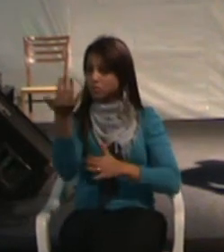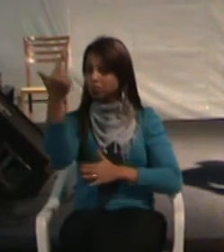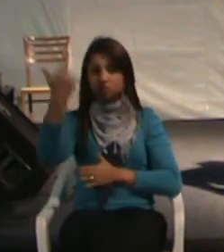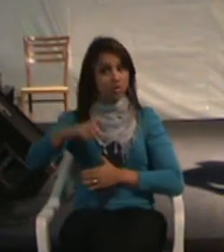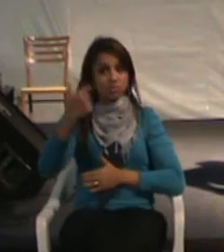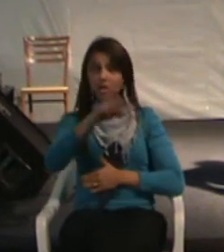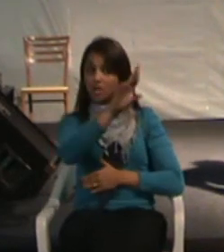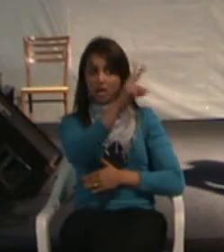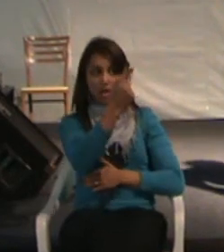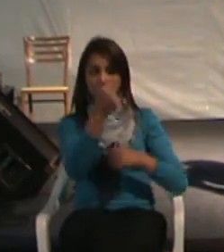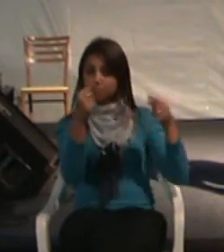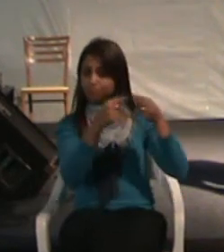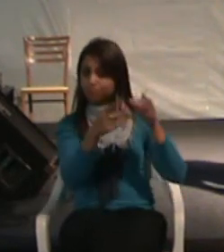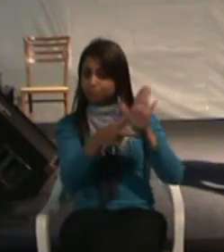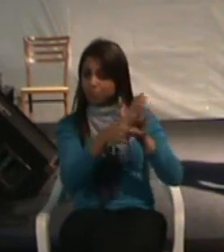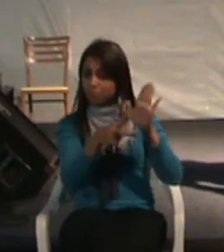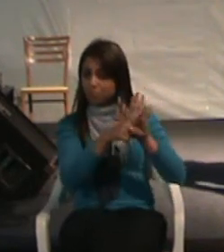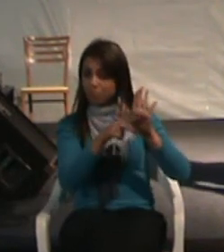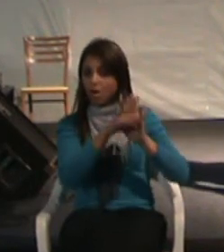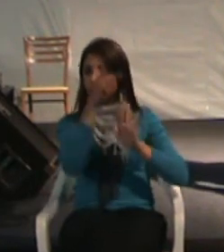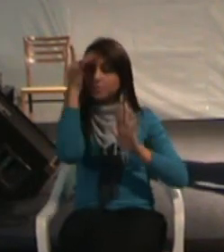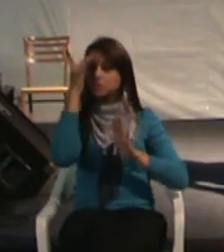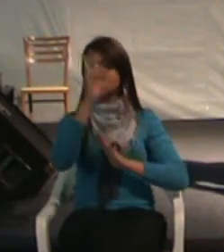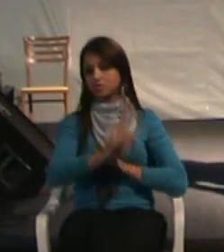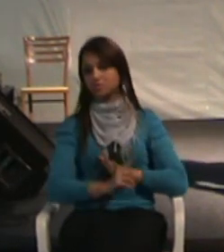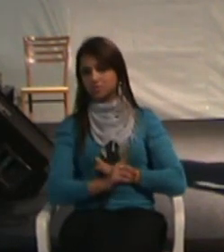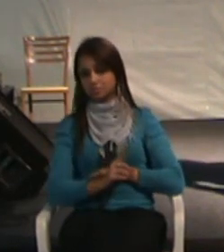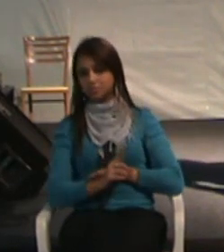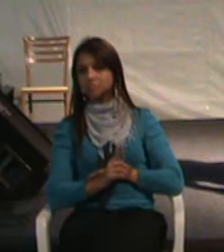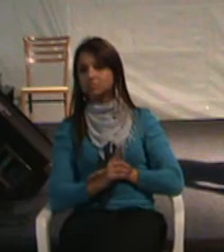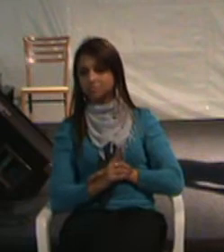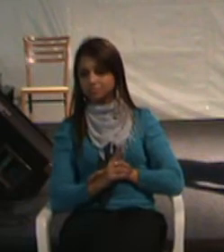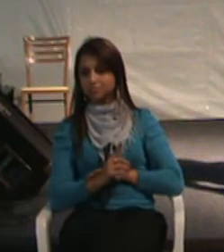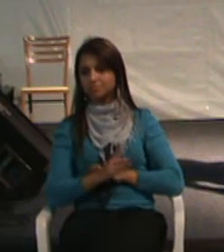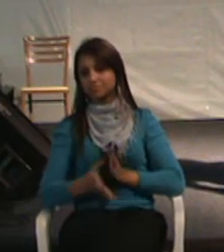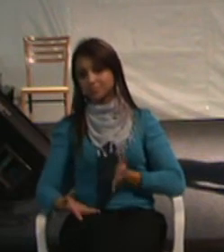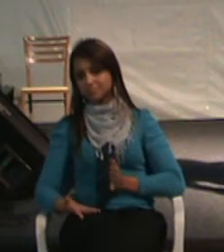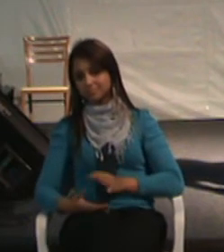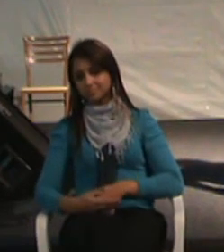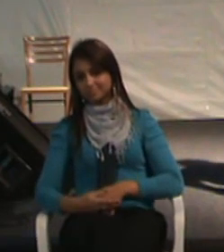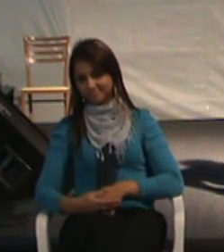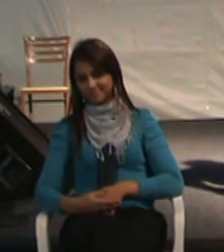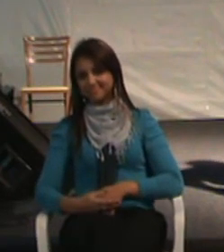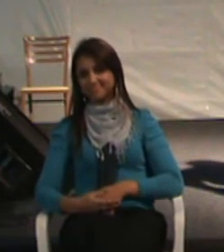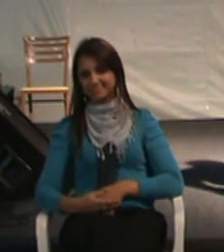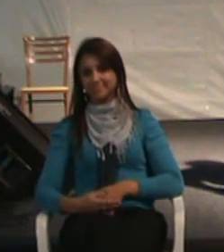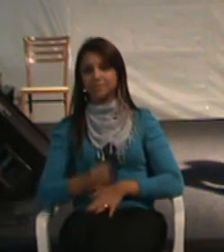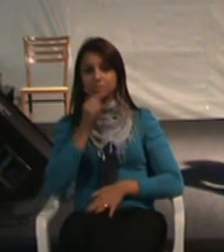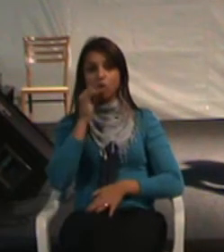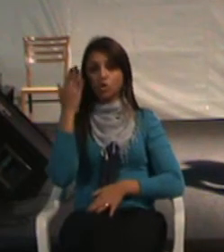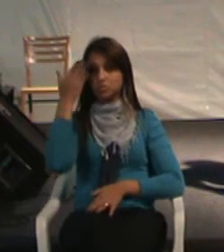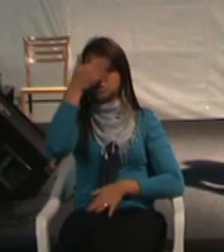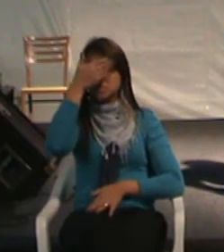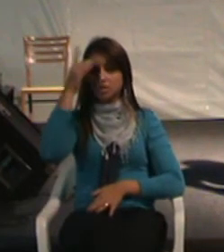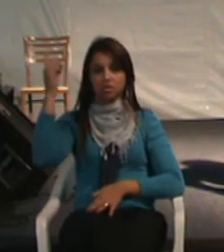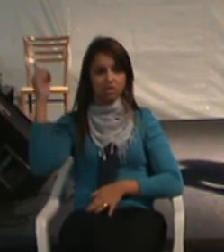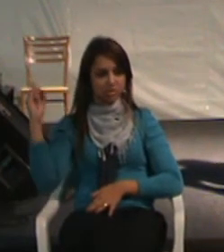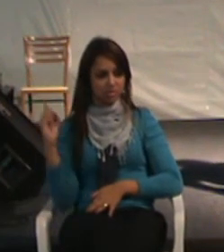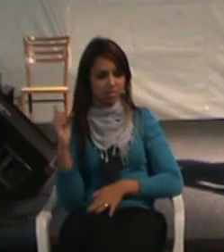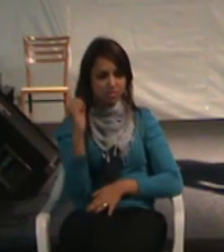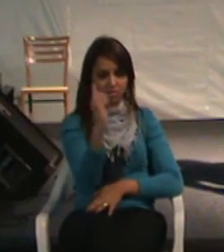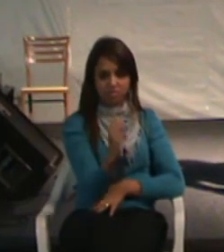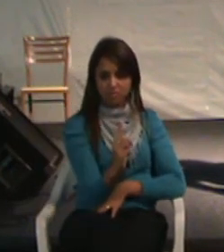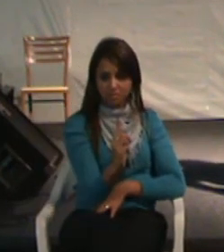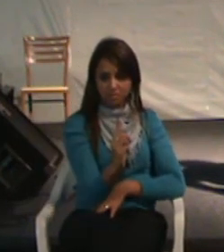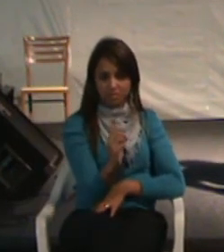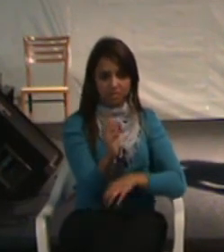adequado para receber a pessoa com deficiência? O cego chega lá para